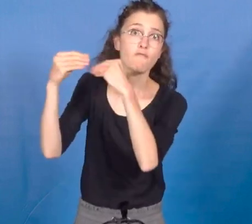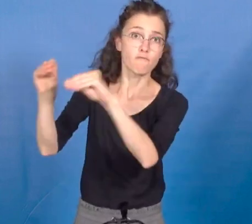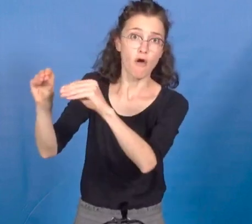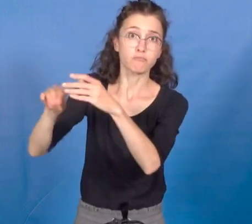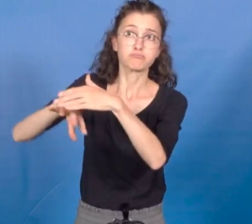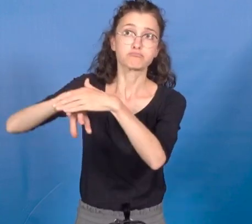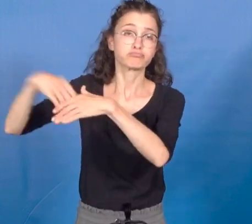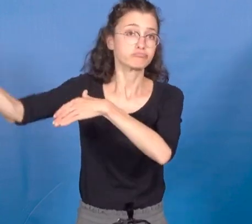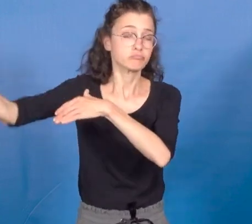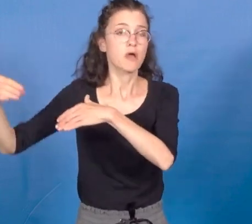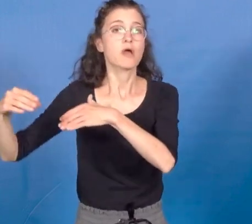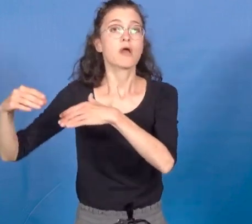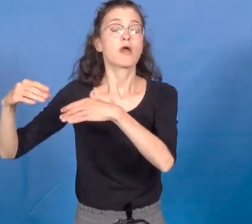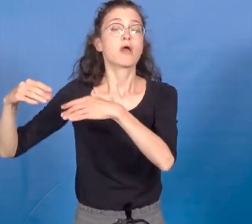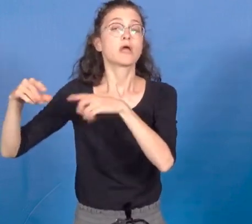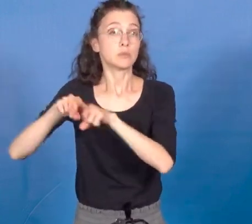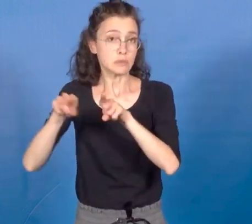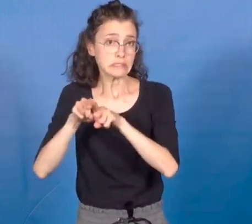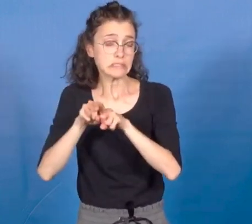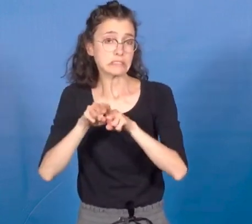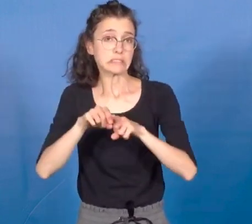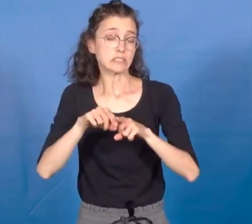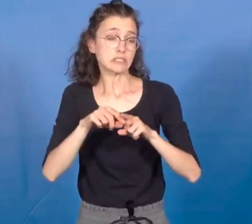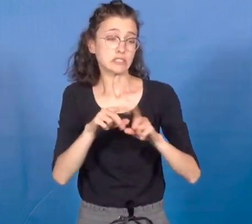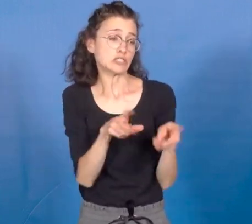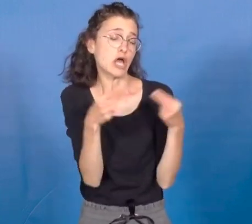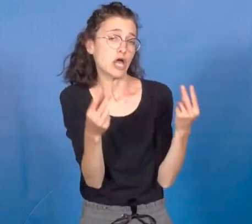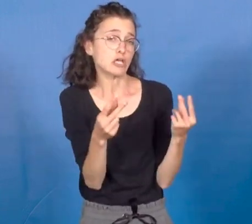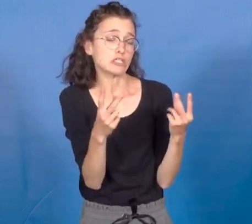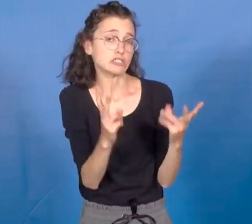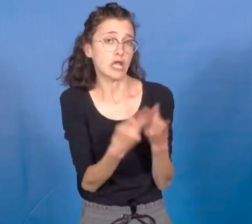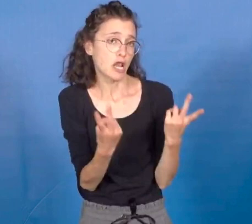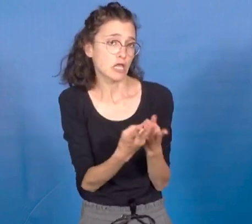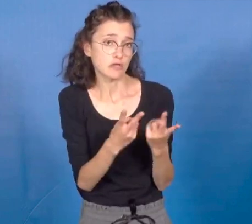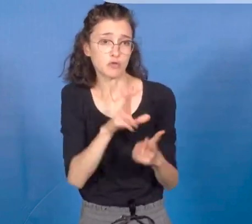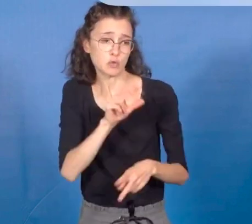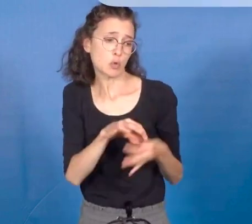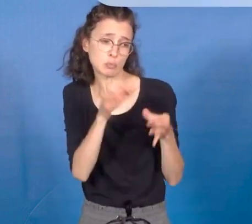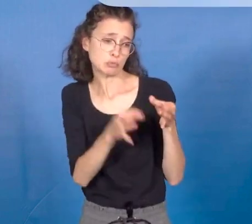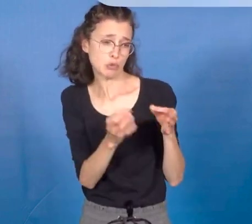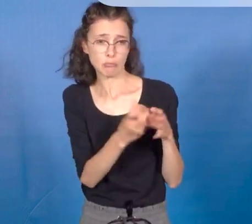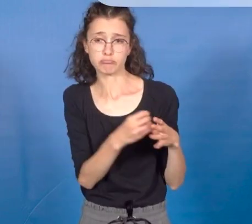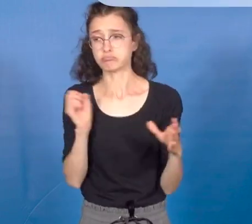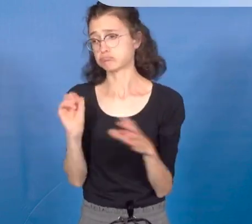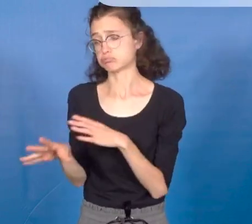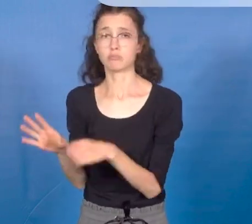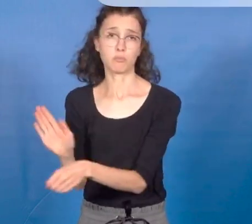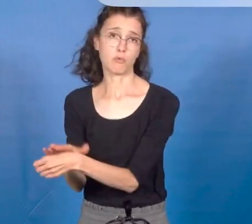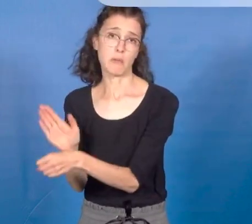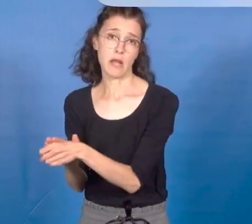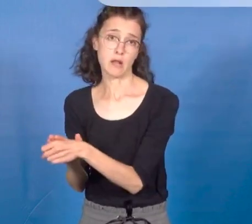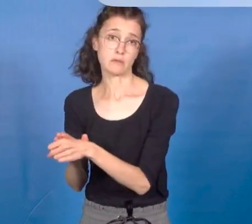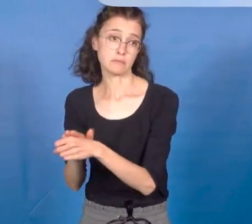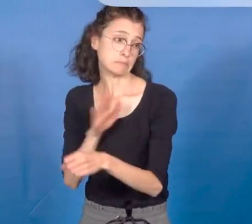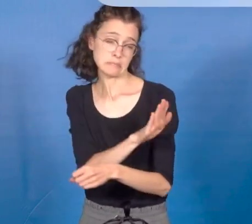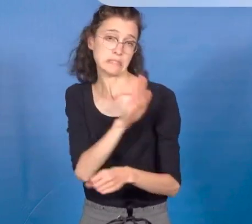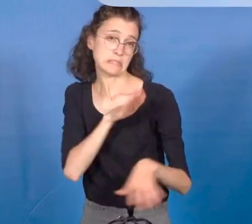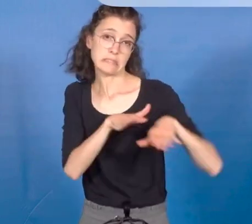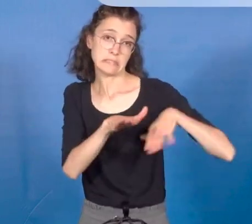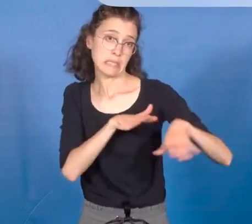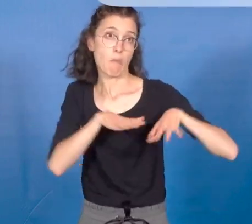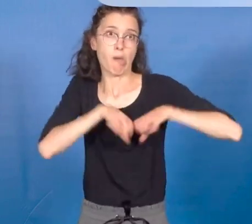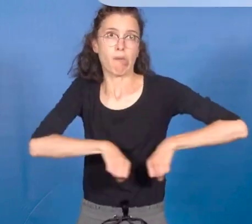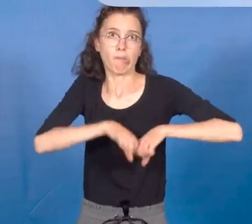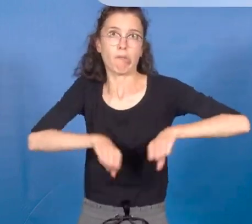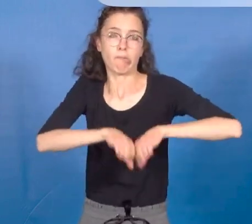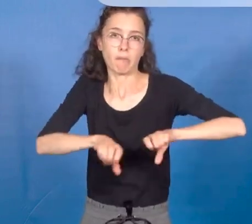finissent à la poubelle dans ce système productiviste. Vous avez quelqu'un évoqué les conditions